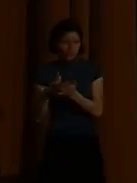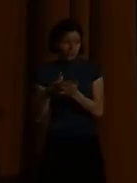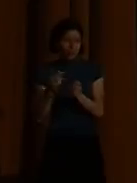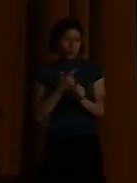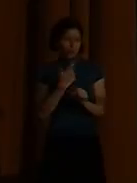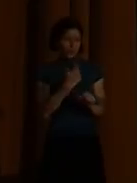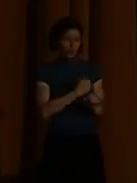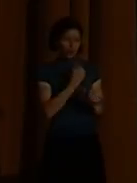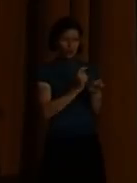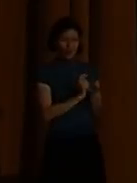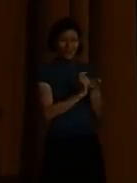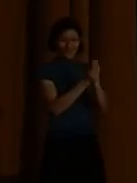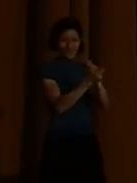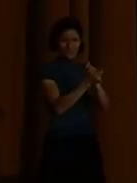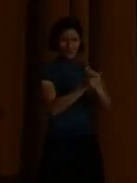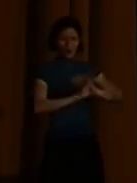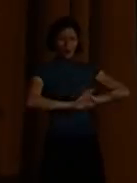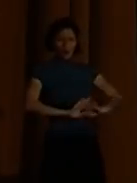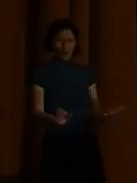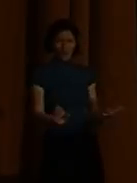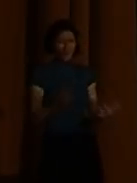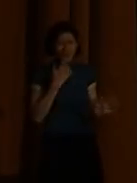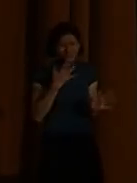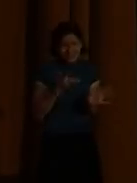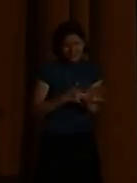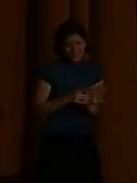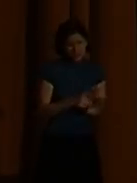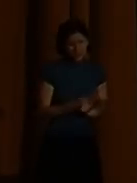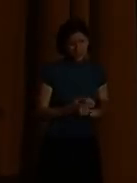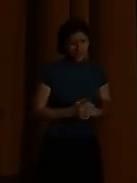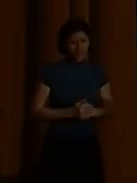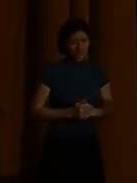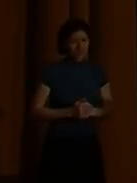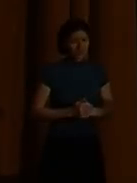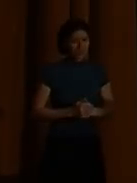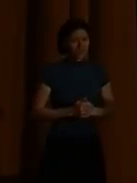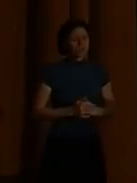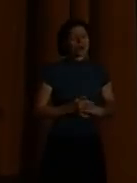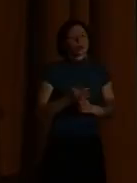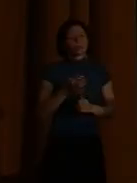wenn man nicht gleichzeitig auch an der Gesellschaft arbeitet.